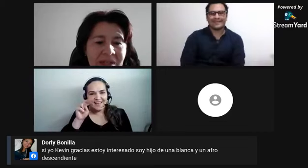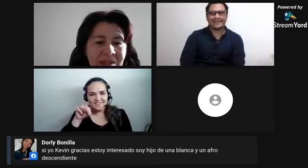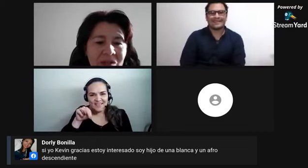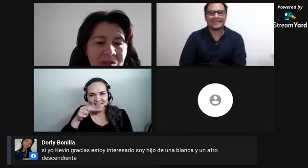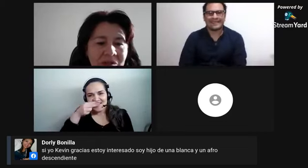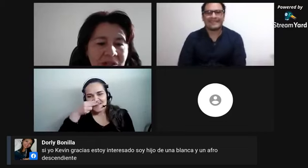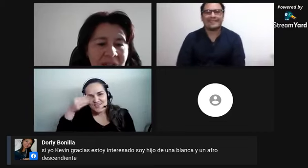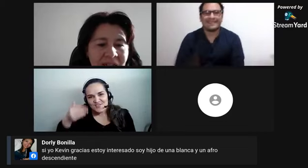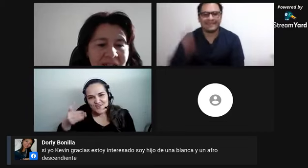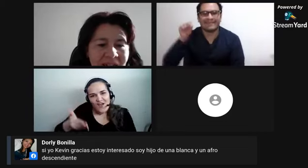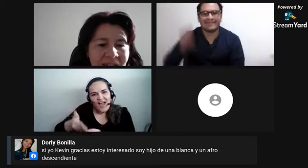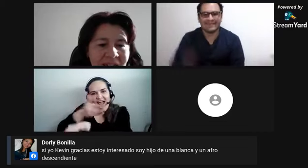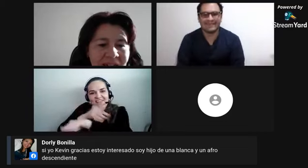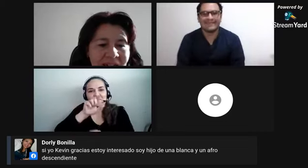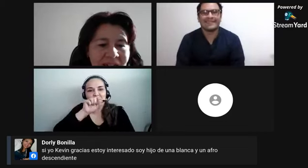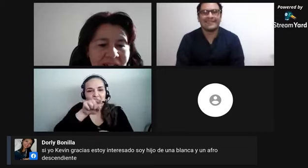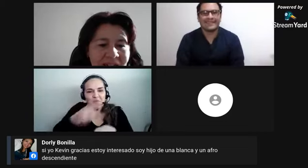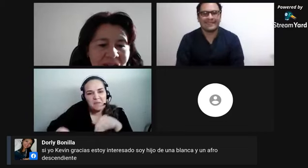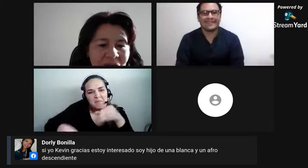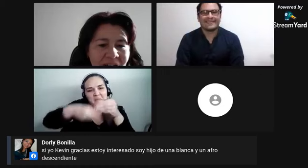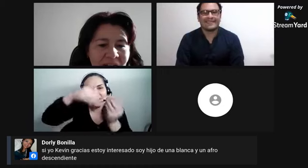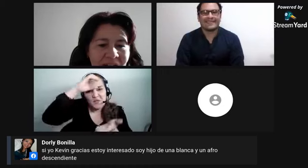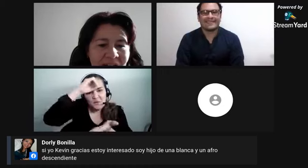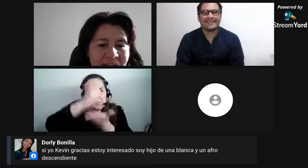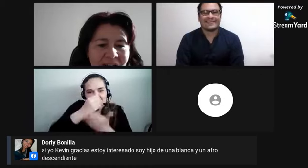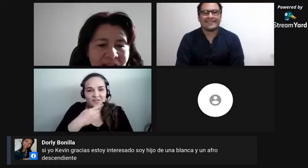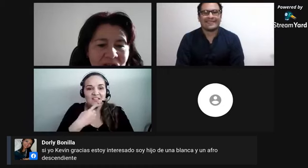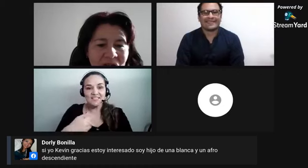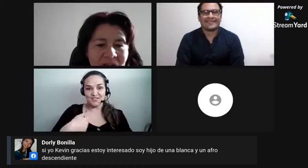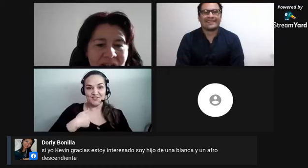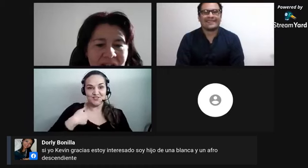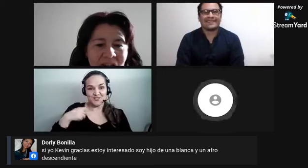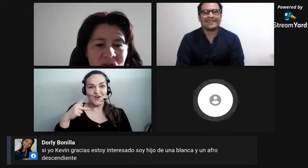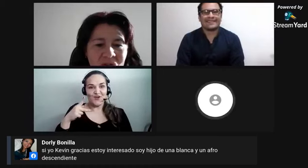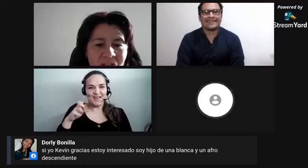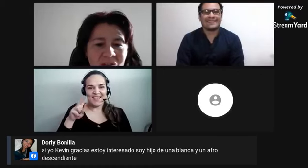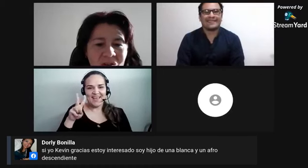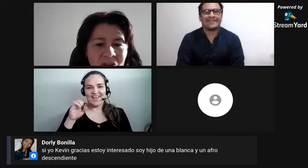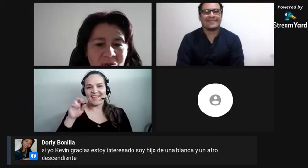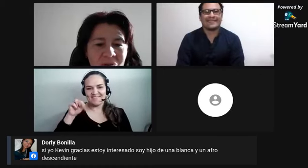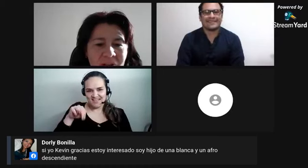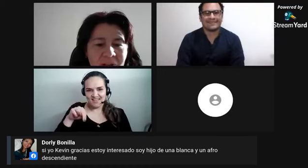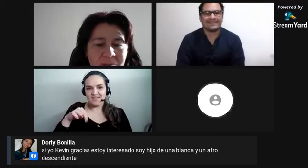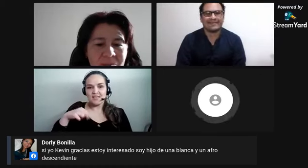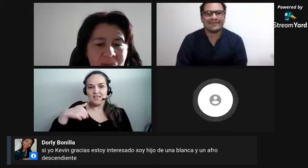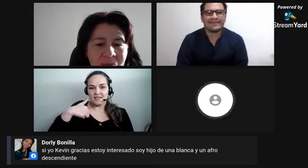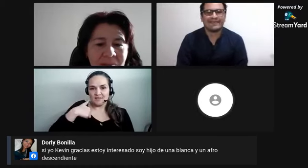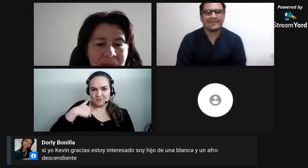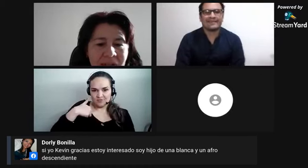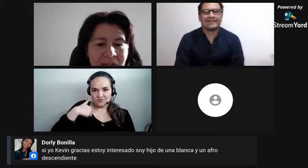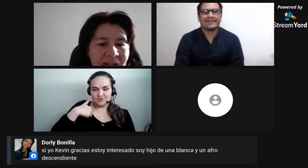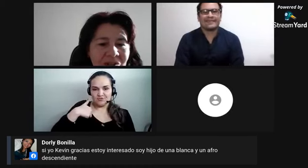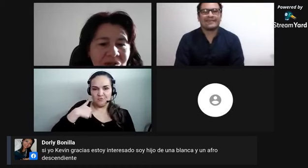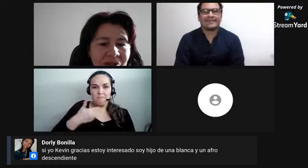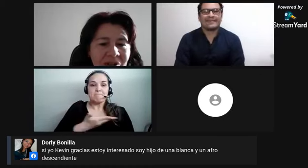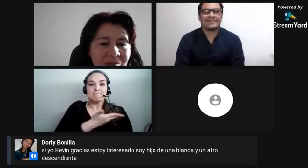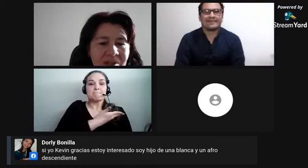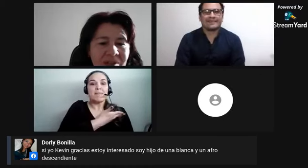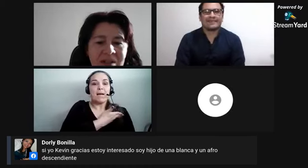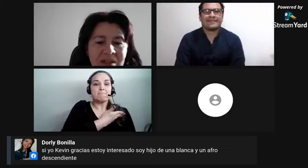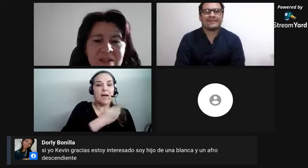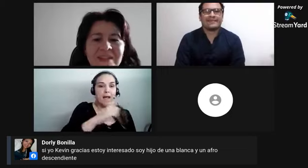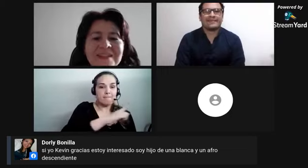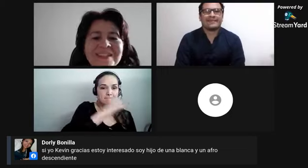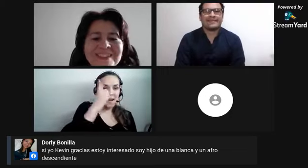un momento, dice si yo, Kevin, gracias, estoy interesado, soy hijo de una mujer blanca y un